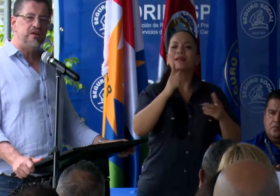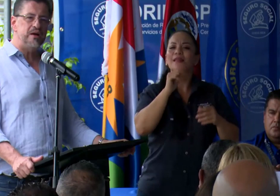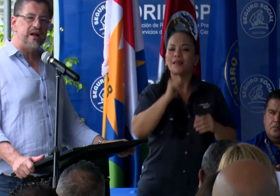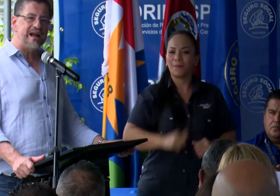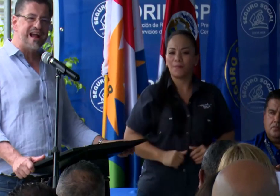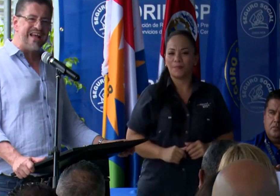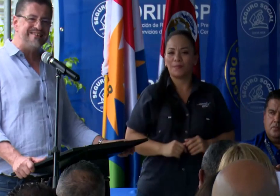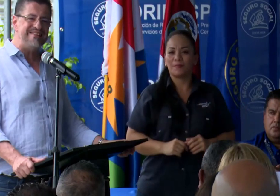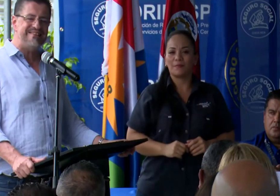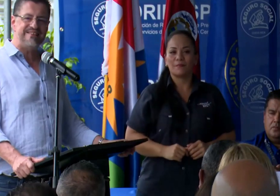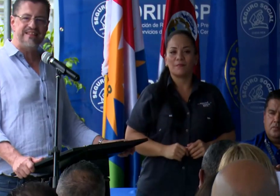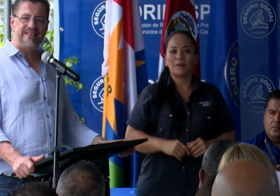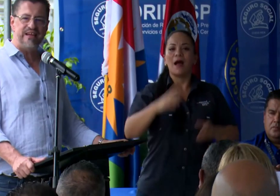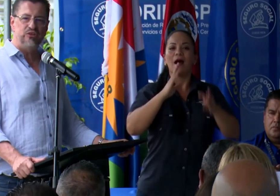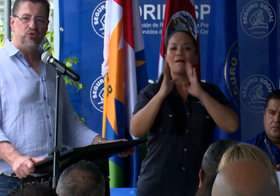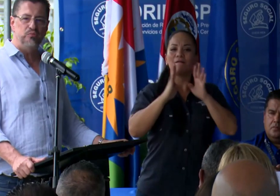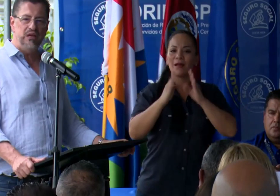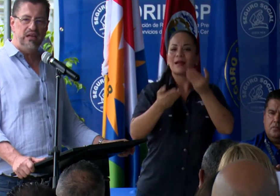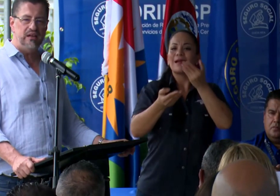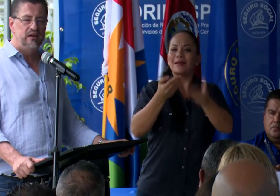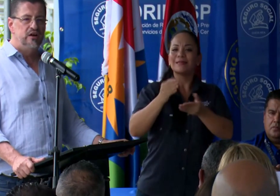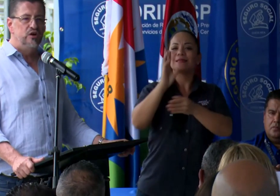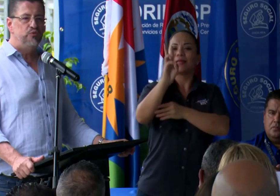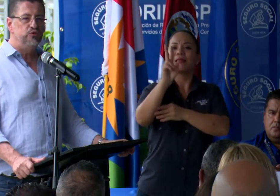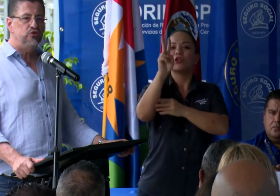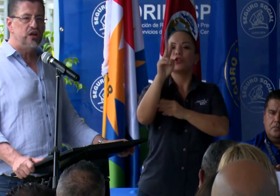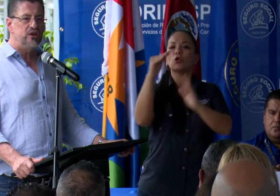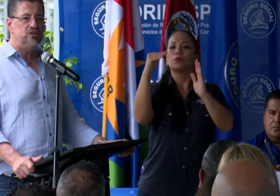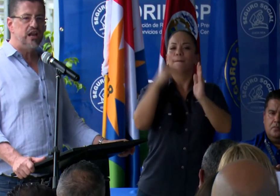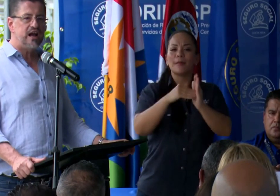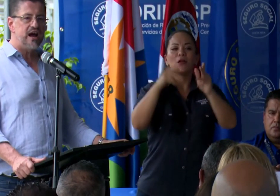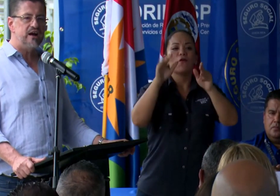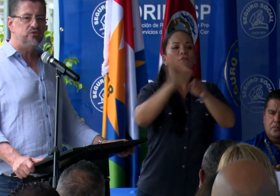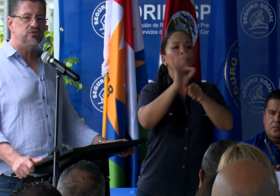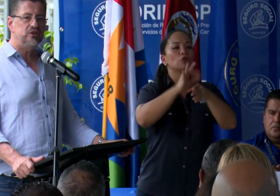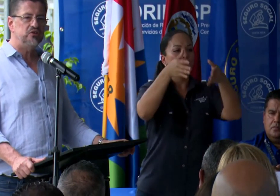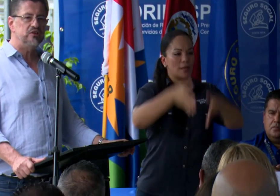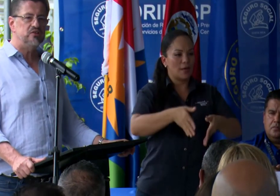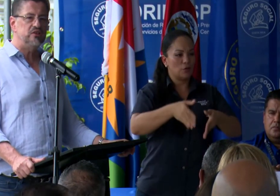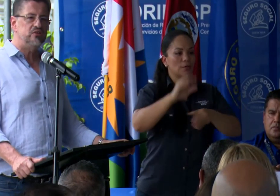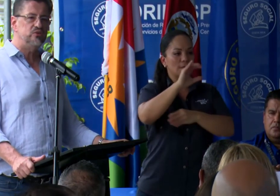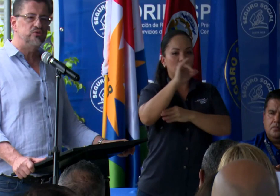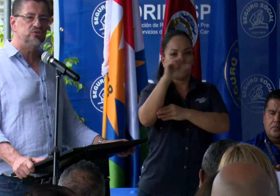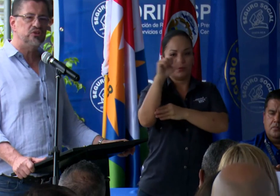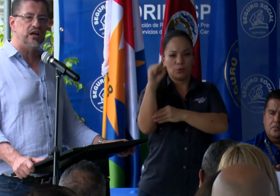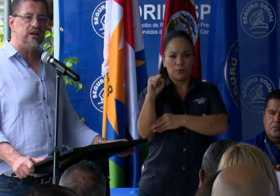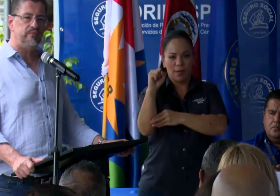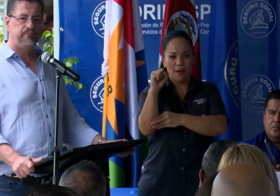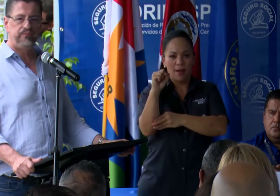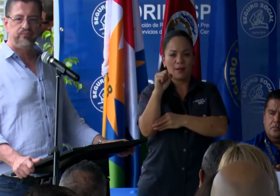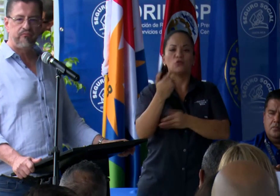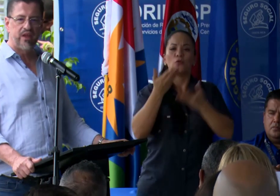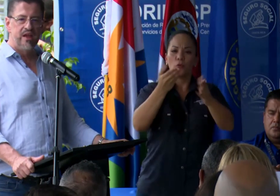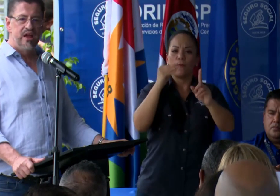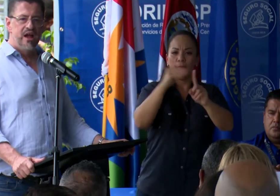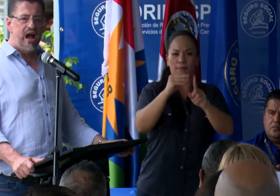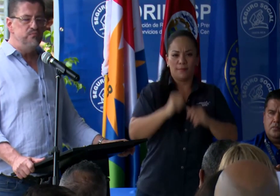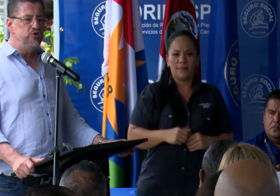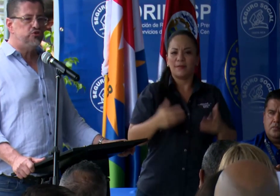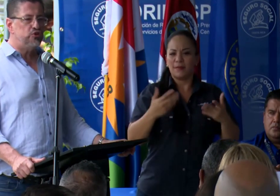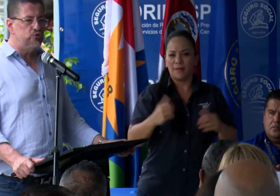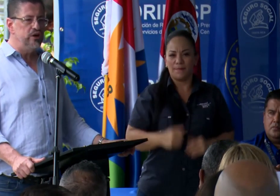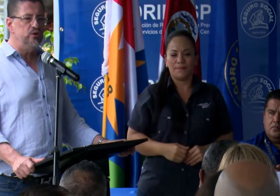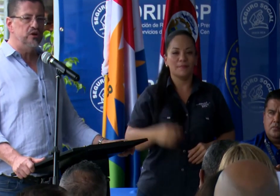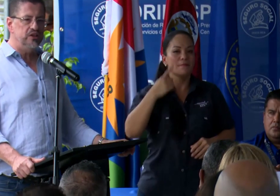casi 62 mil funcionarios de la Caja Costarricense de Seguro Social. Hay